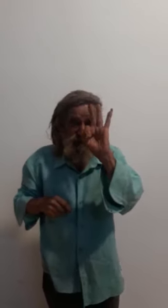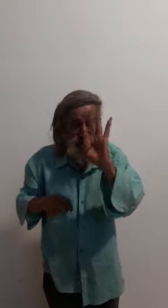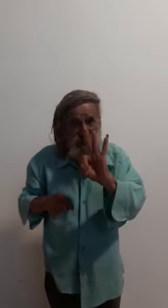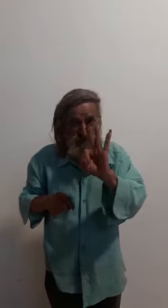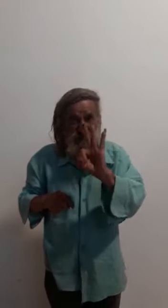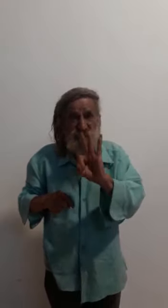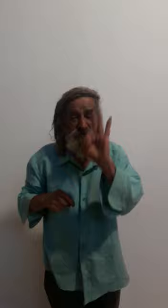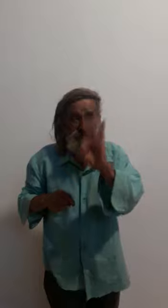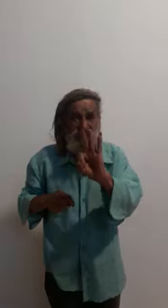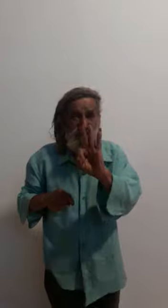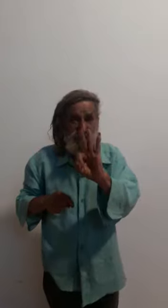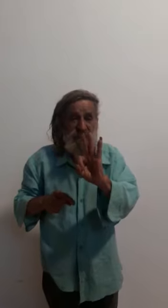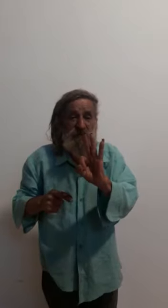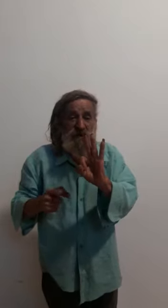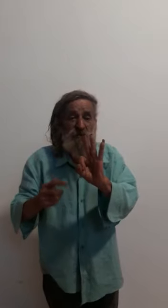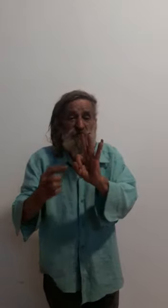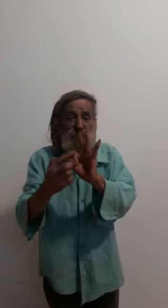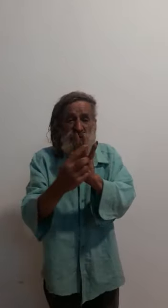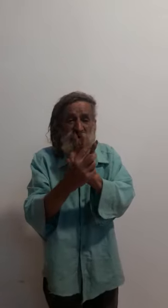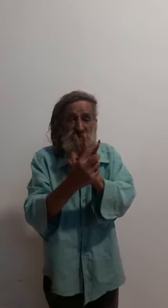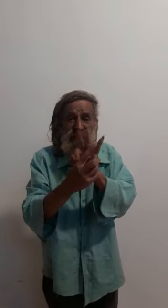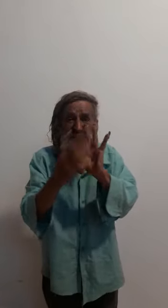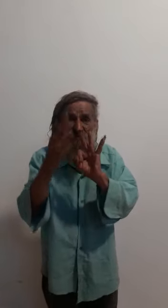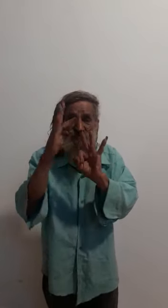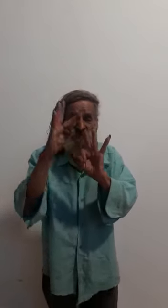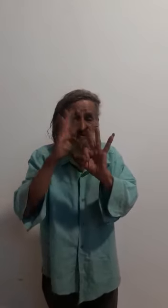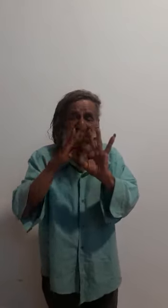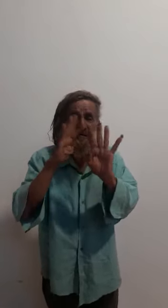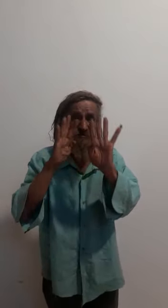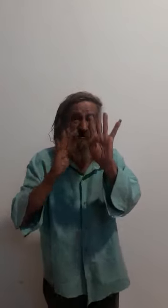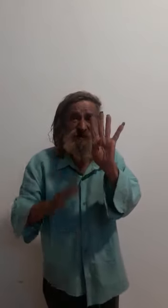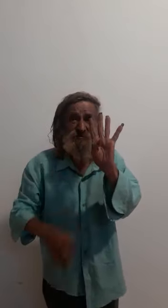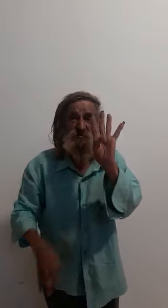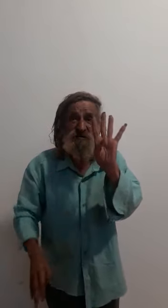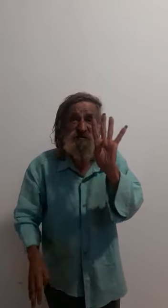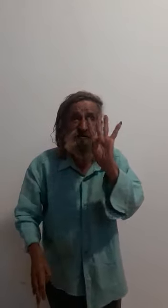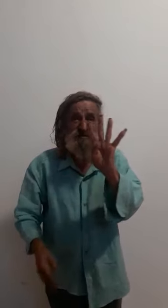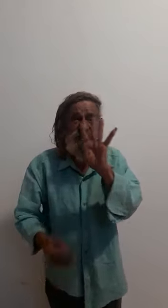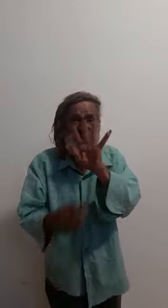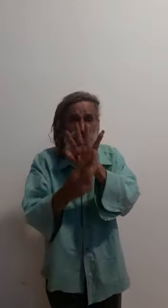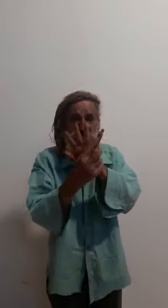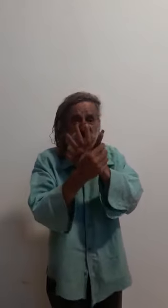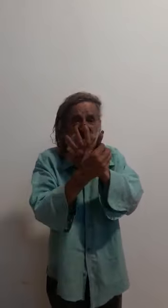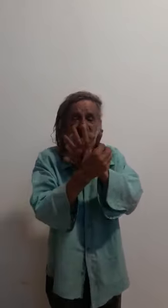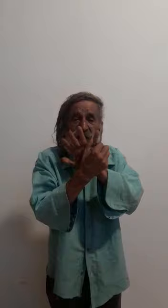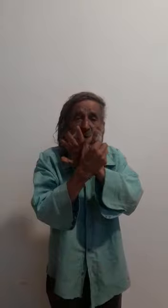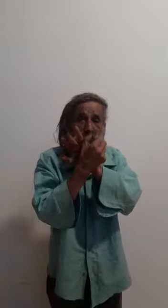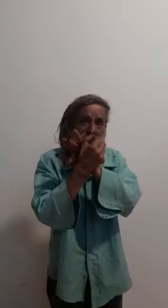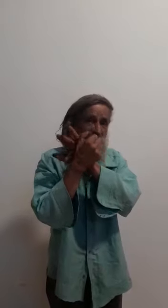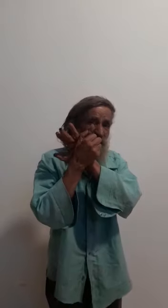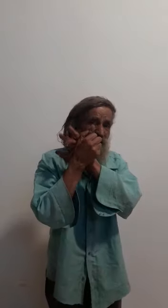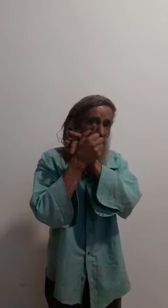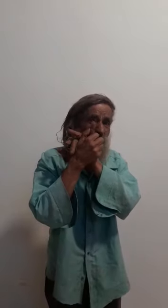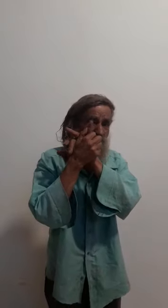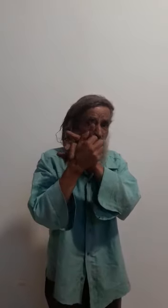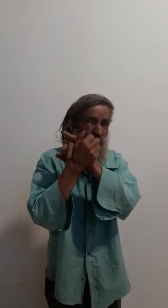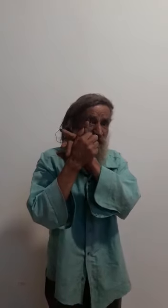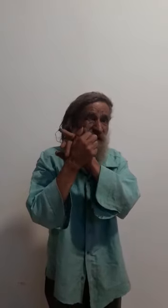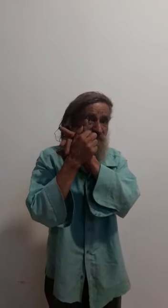possivelmente, eu vou quebrar aqui uns 3, 4 itens da física é o primeiro motor a